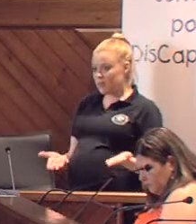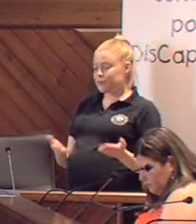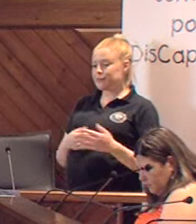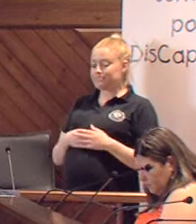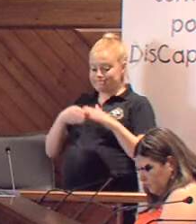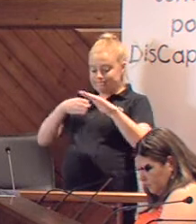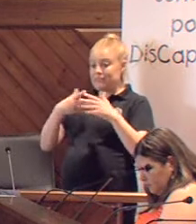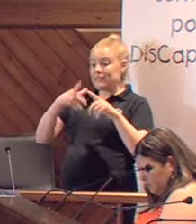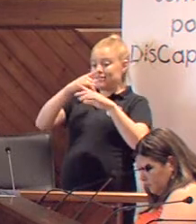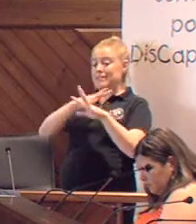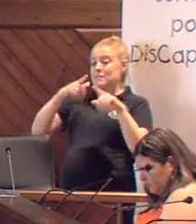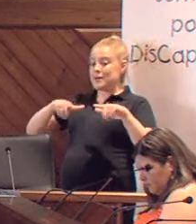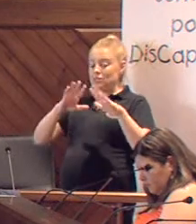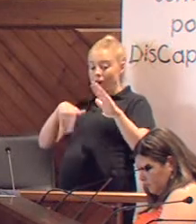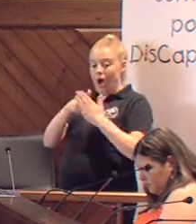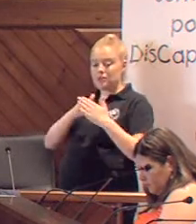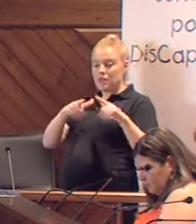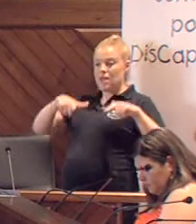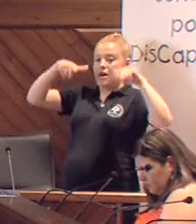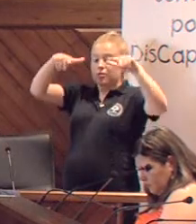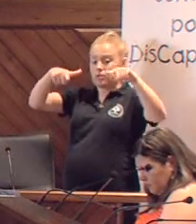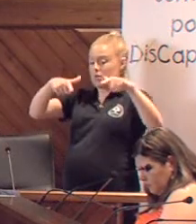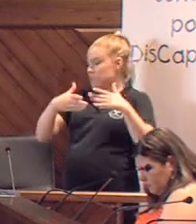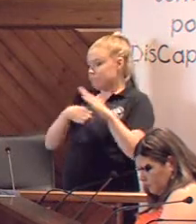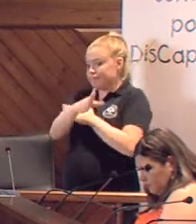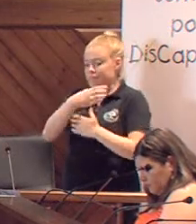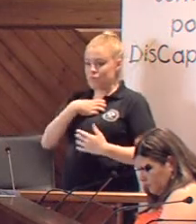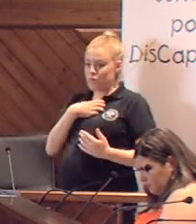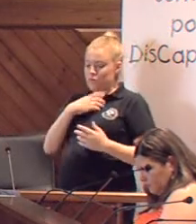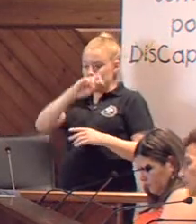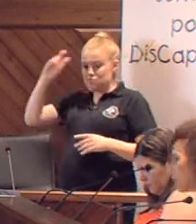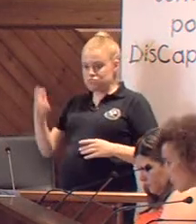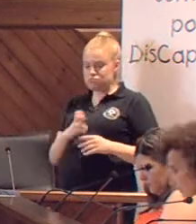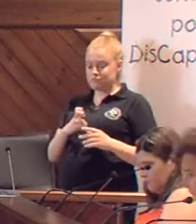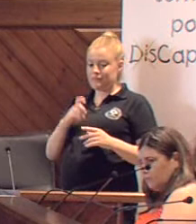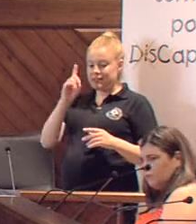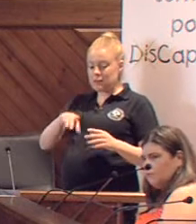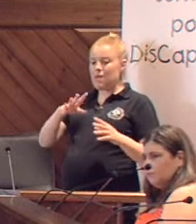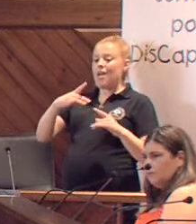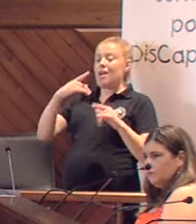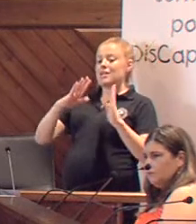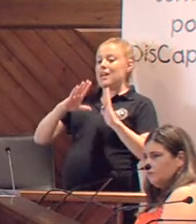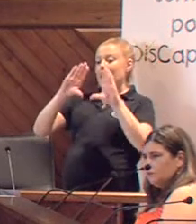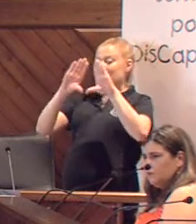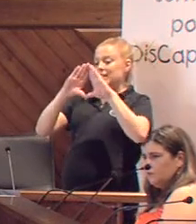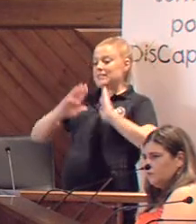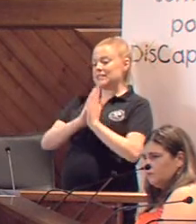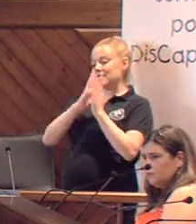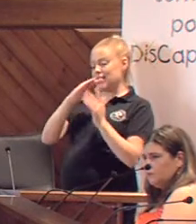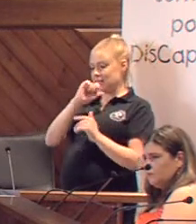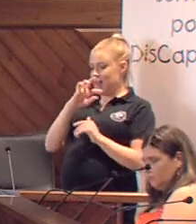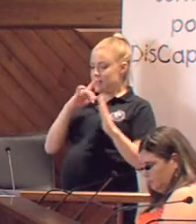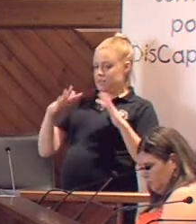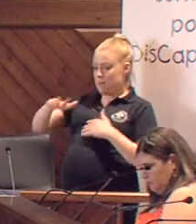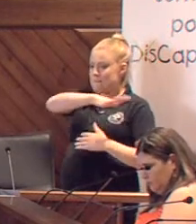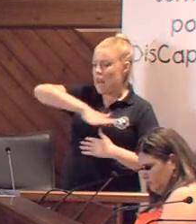acceso desde el patio de butacas al escenario y un largo etcétera. Otro ejemplo es la plaza de Santa Catalina, plaza emblemática de Pozo Blanco.